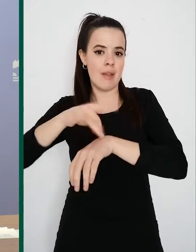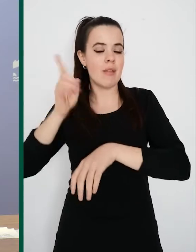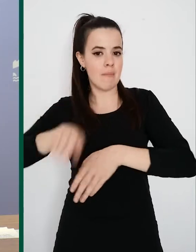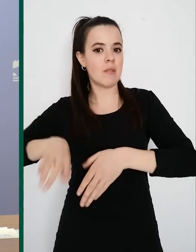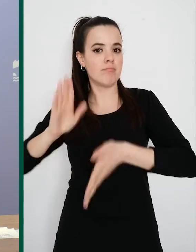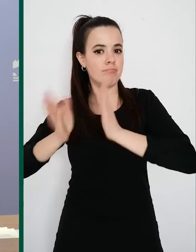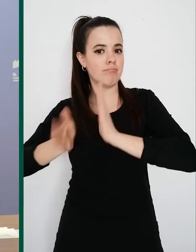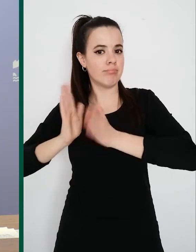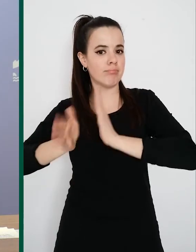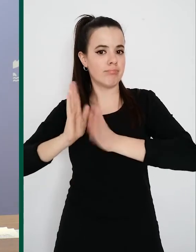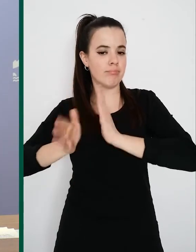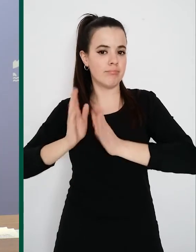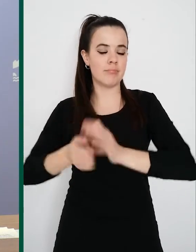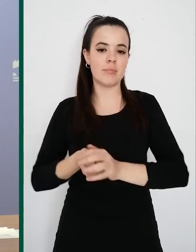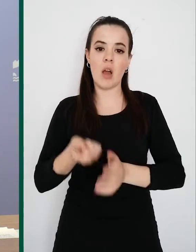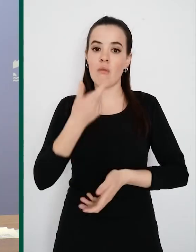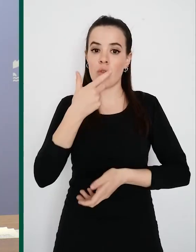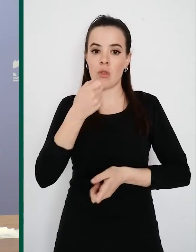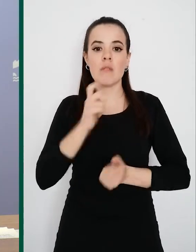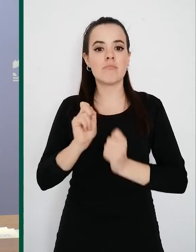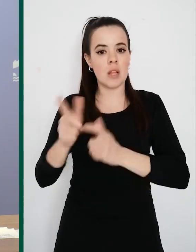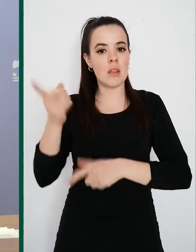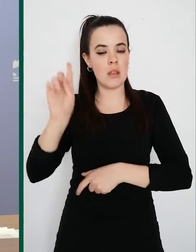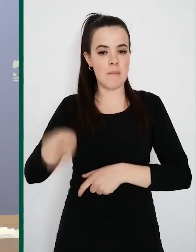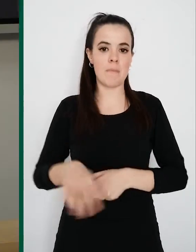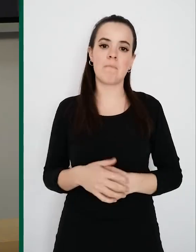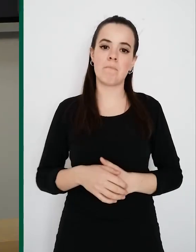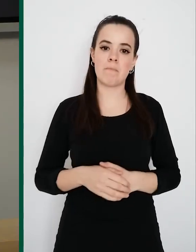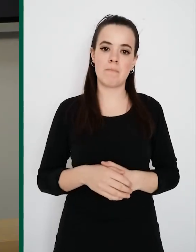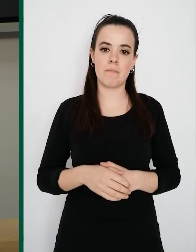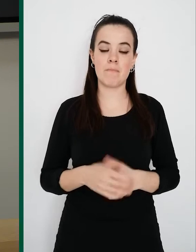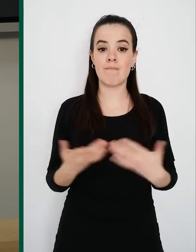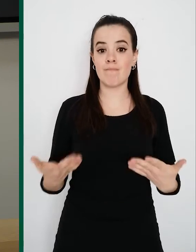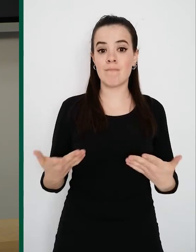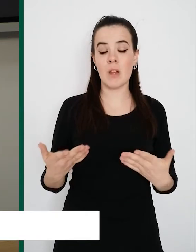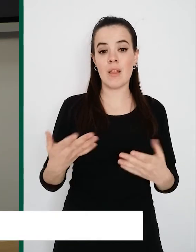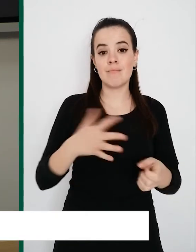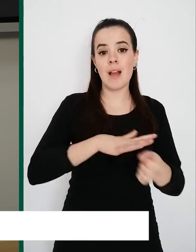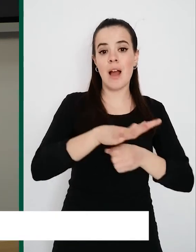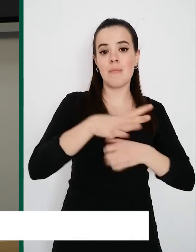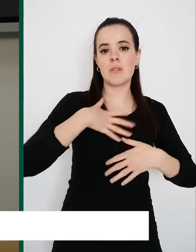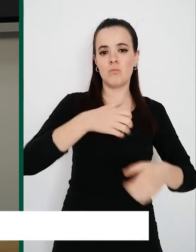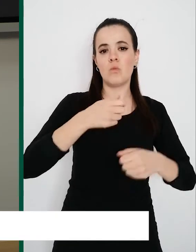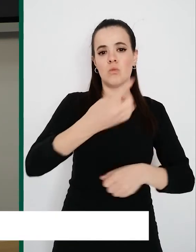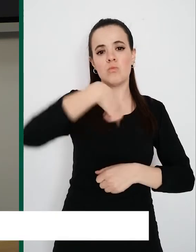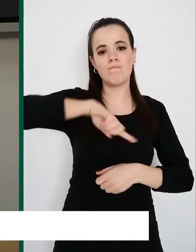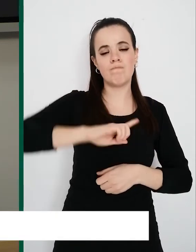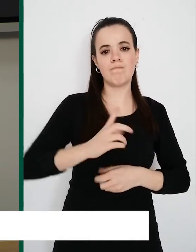conciliación de fármacos, además del COVID-19. Cuando en el área de salud empezamos a analizar cómo podíamos enfrentarnos al